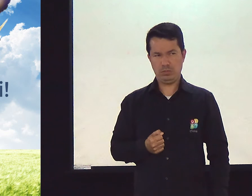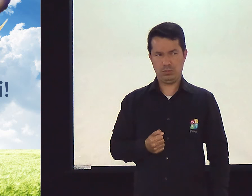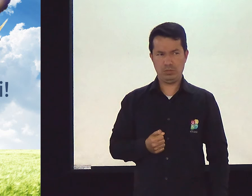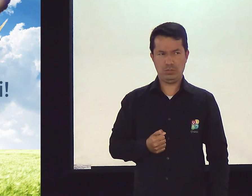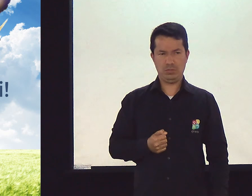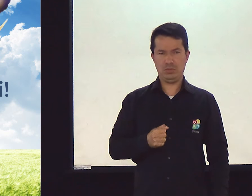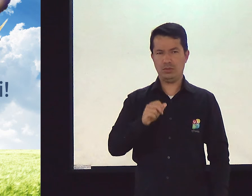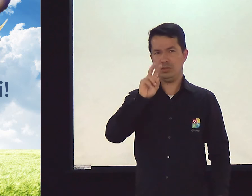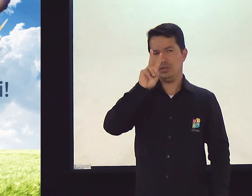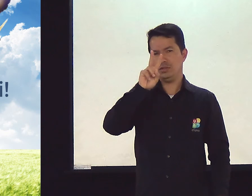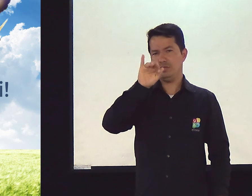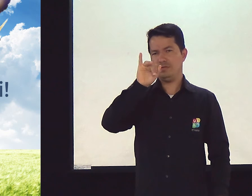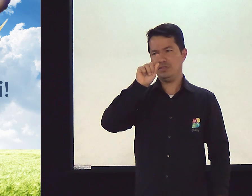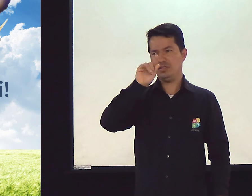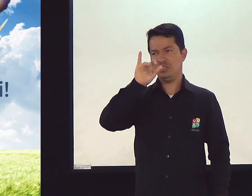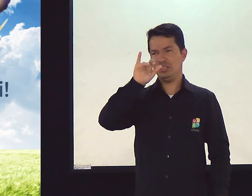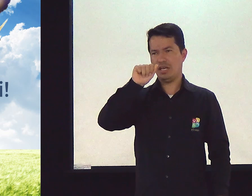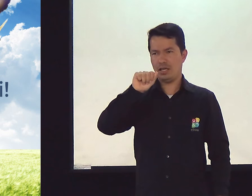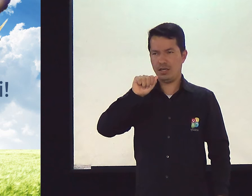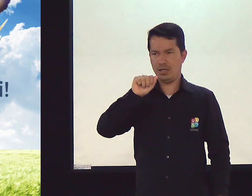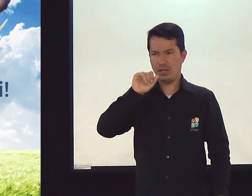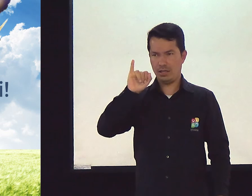nós damos para essa palavra? Vigiai.